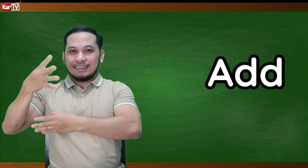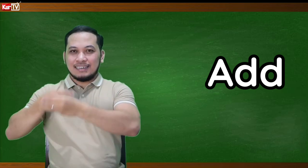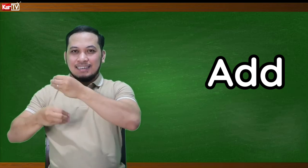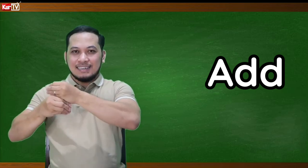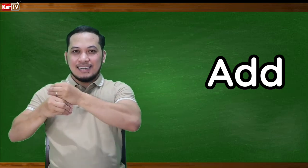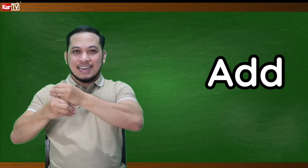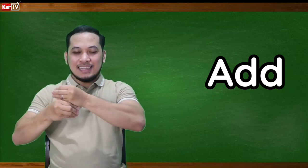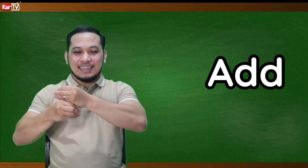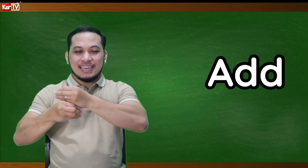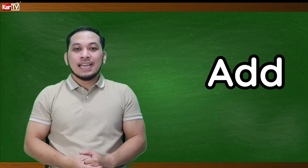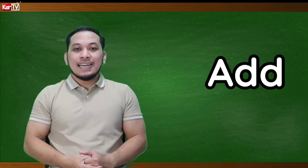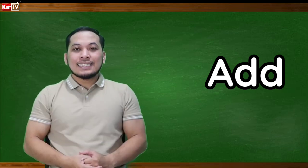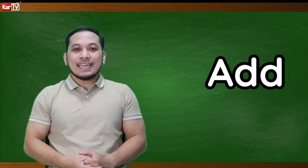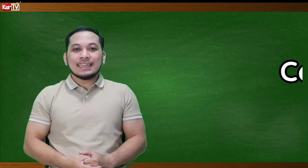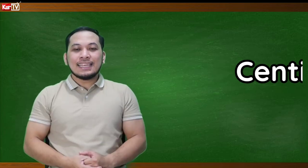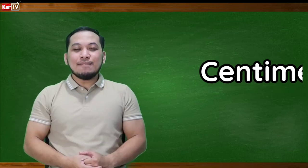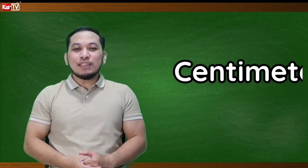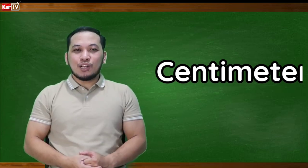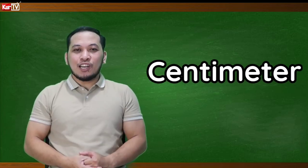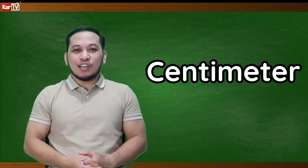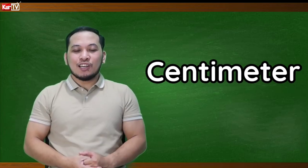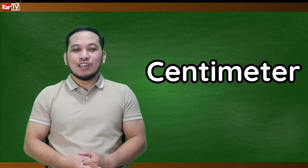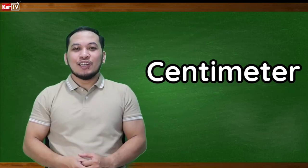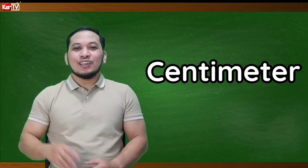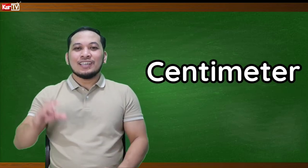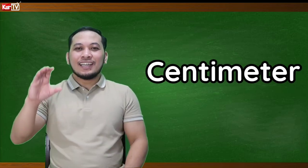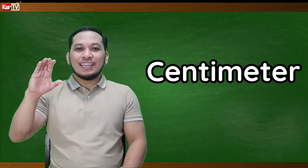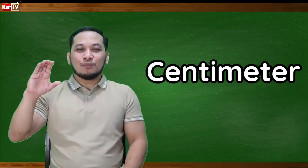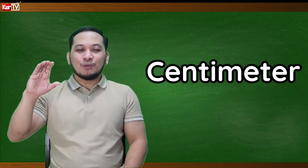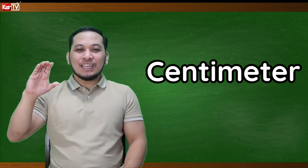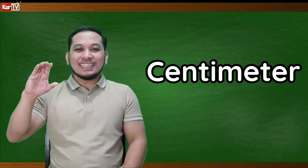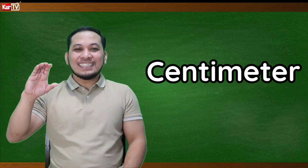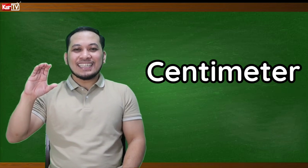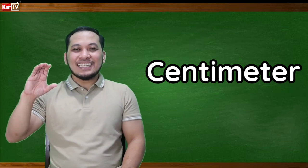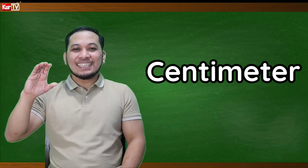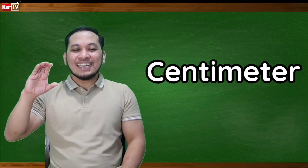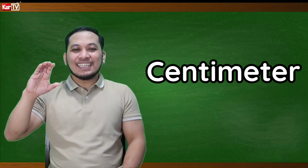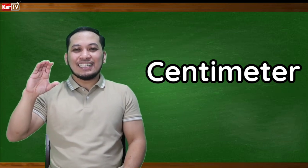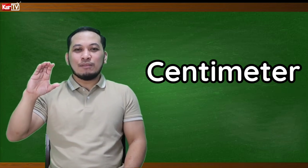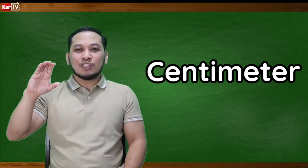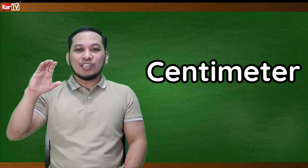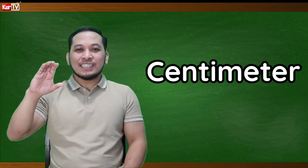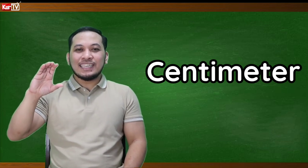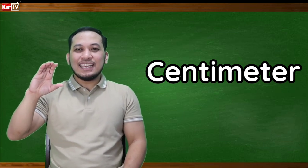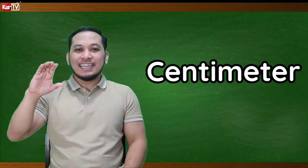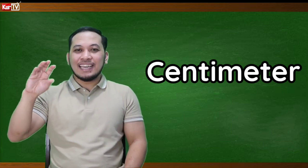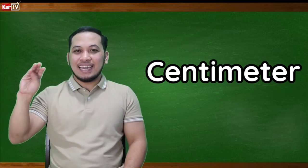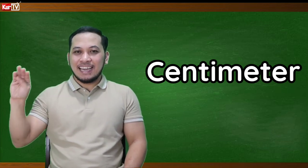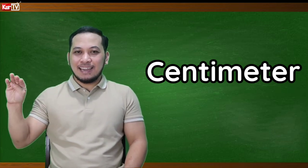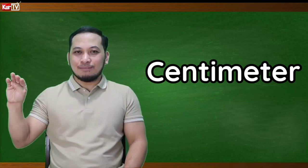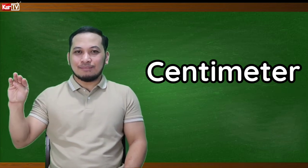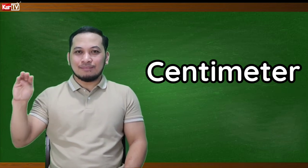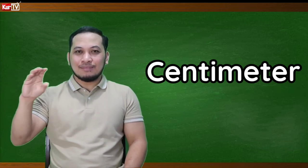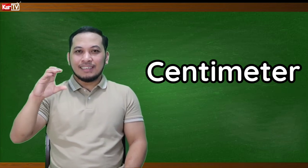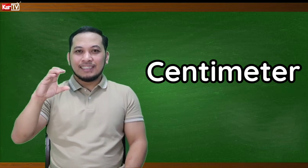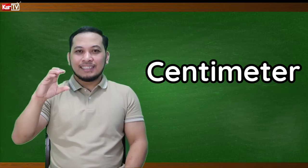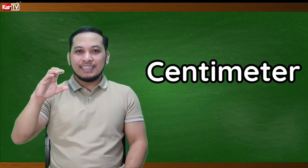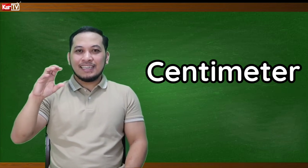Add. Centimeter. Ganito po natin isesenyas ang centimeter. C. M. C.